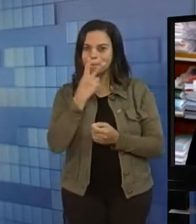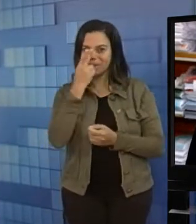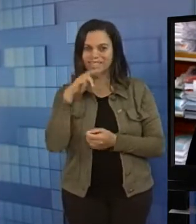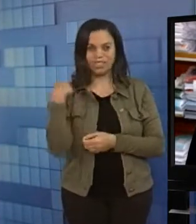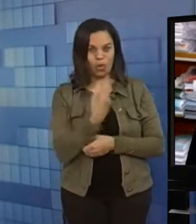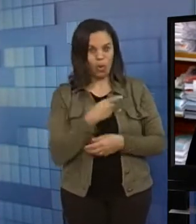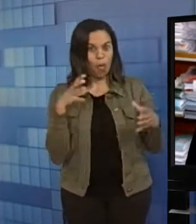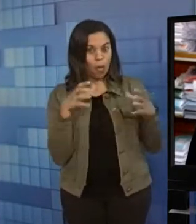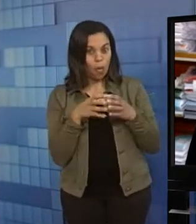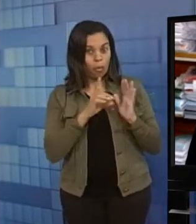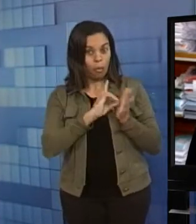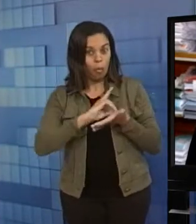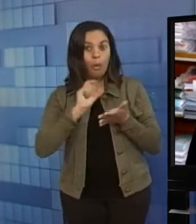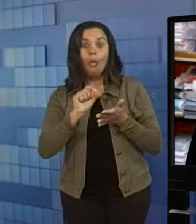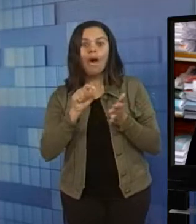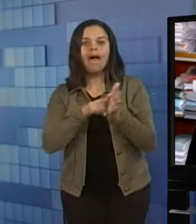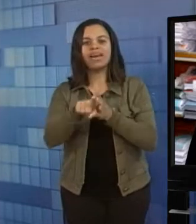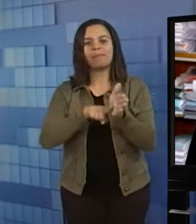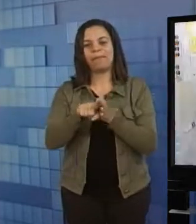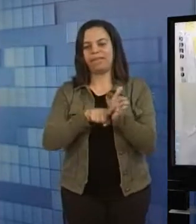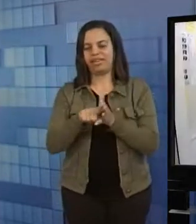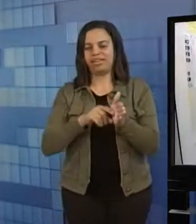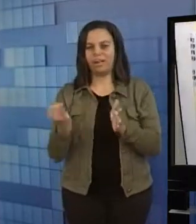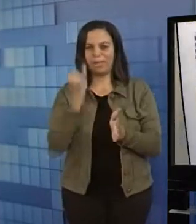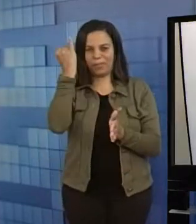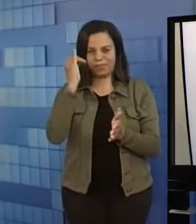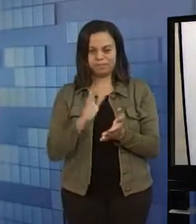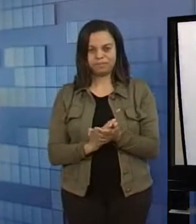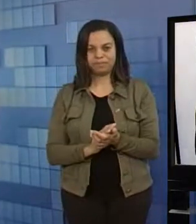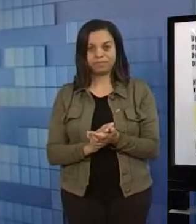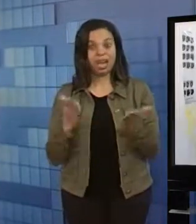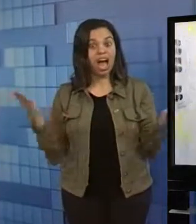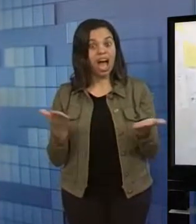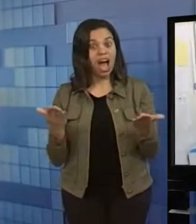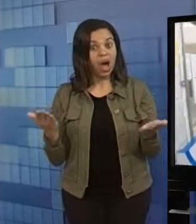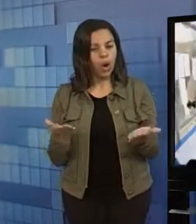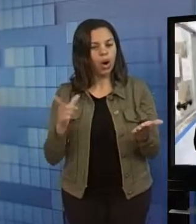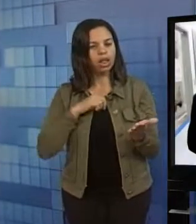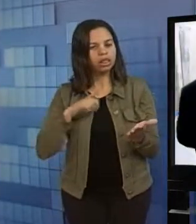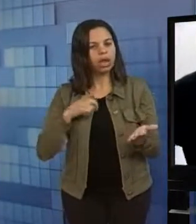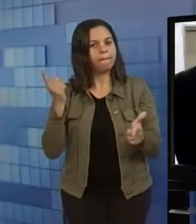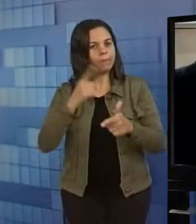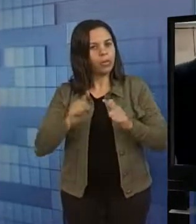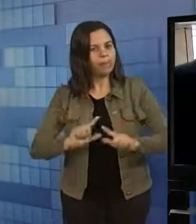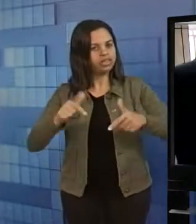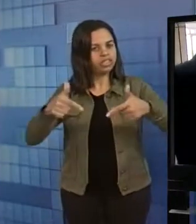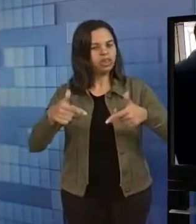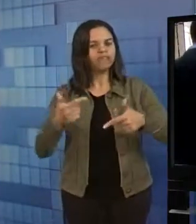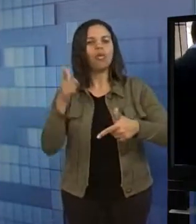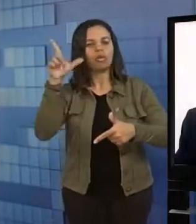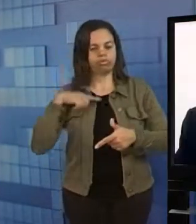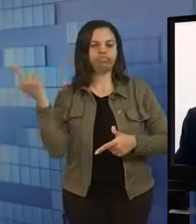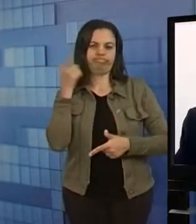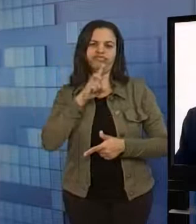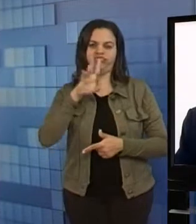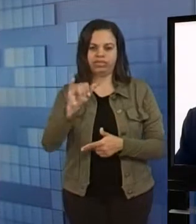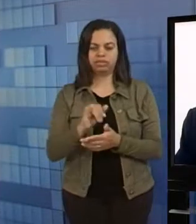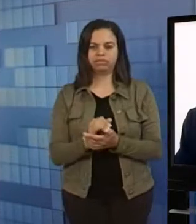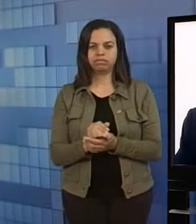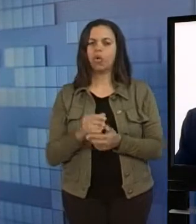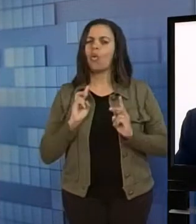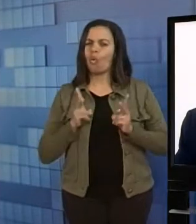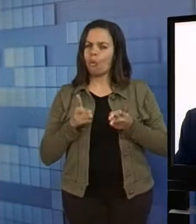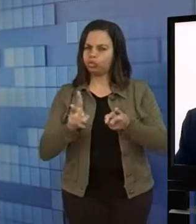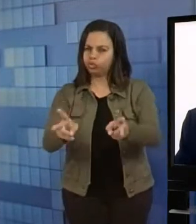né? O núcleo acabou para a gente sendo um espaço de pesquisa. Agora, os desafios são outros, e Joselito está otimista. Alguns